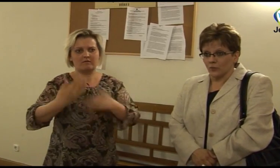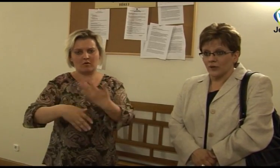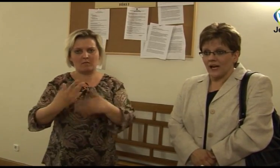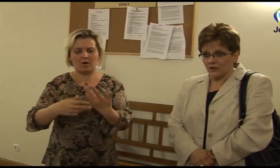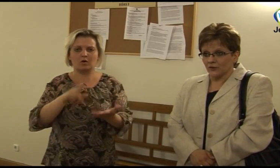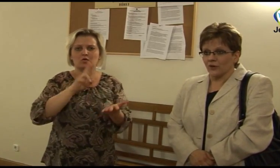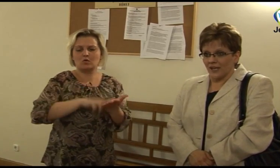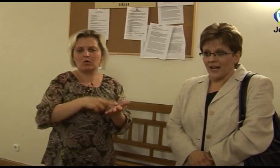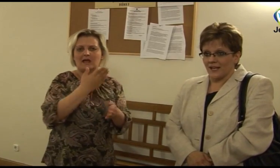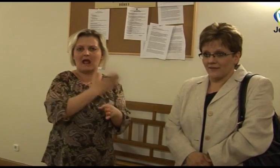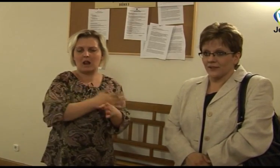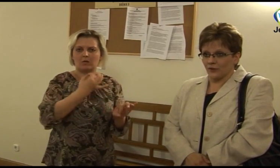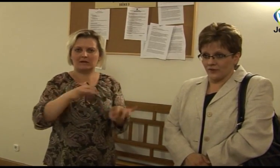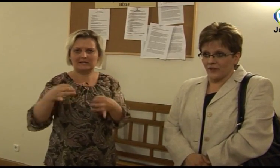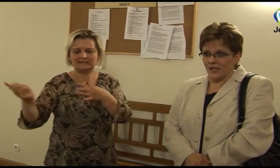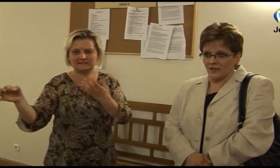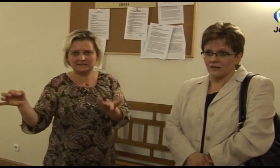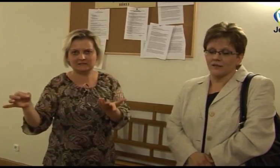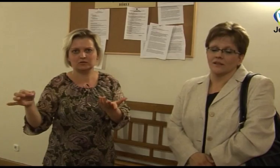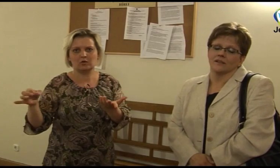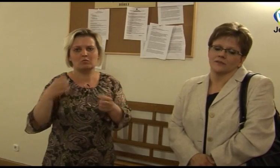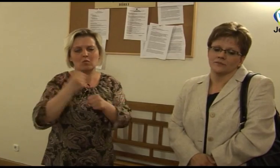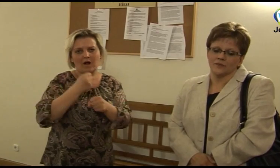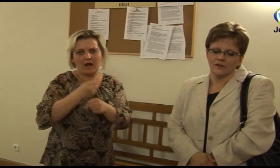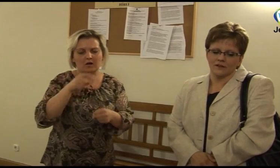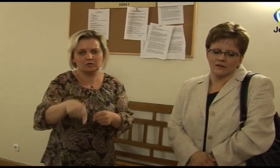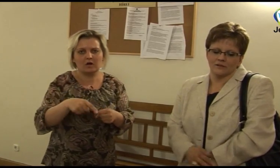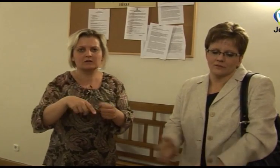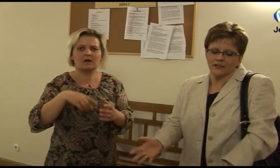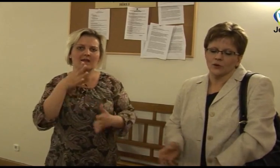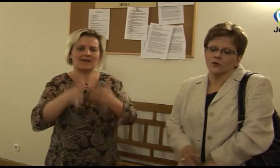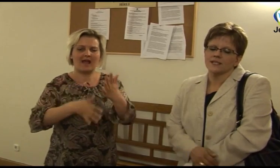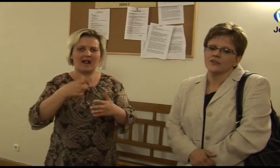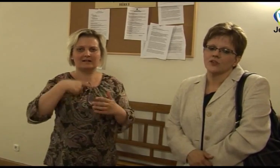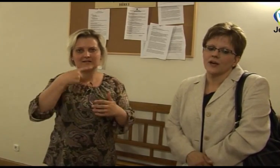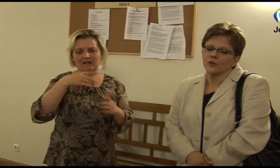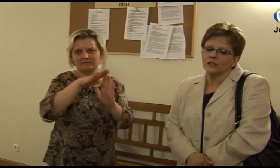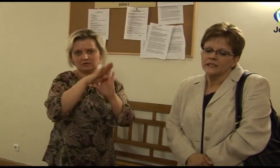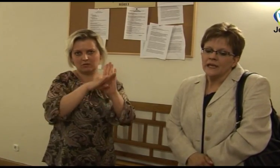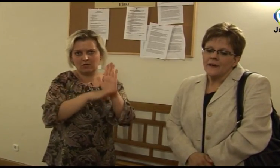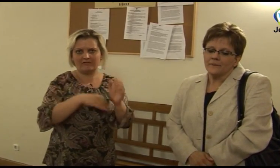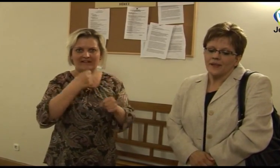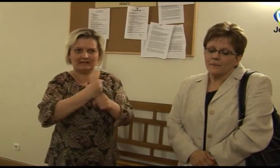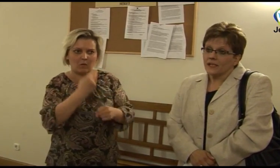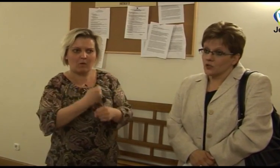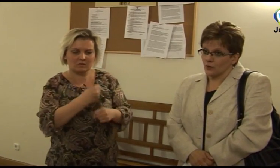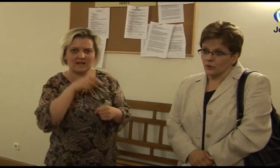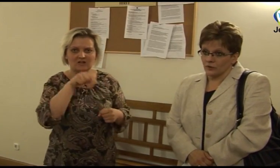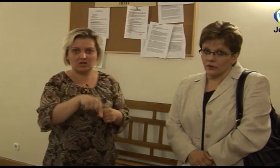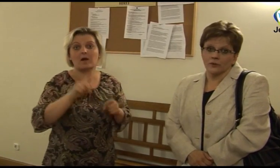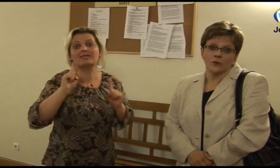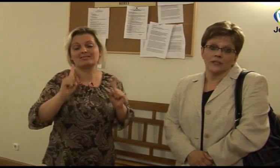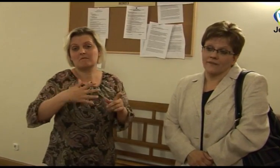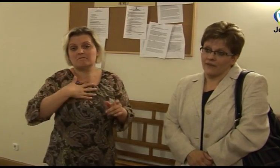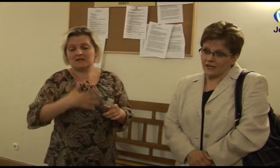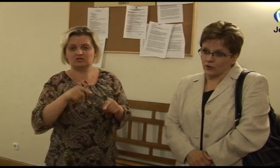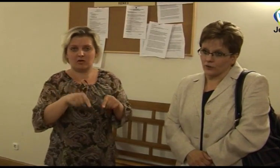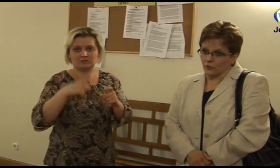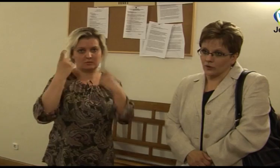munkálatok a jelnyelmi törvény kidolgozásában, de mégis úgy gondoltuk, hogy nem bárhatók